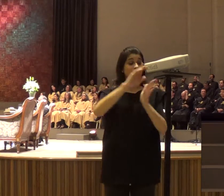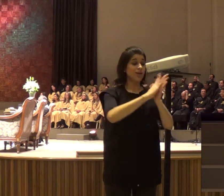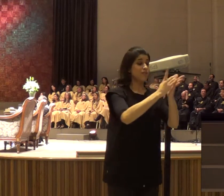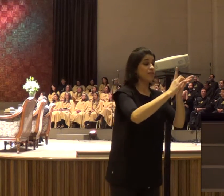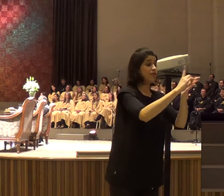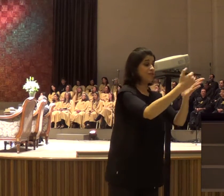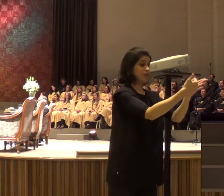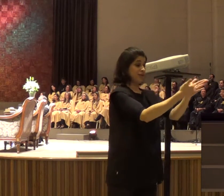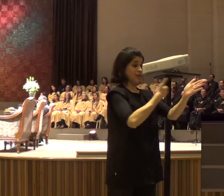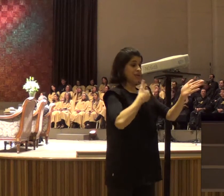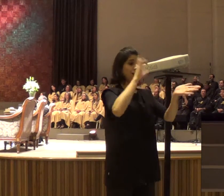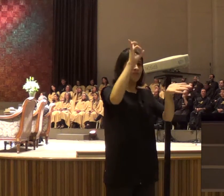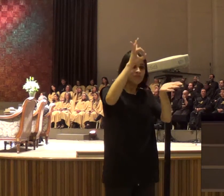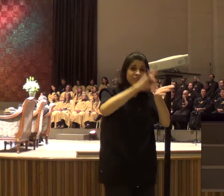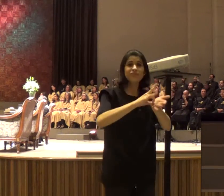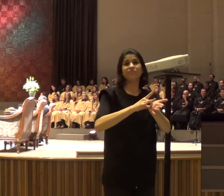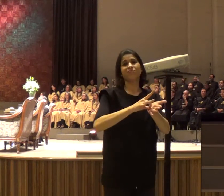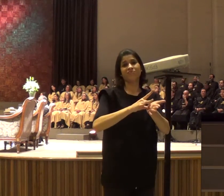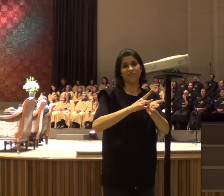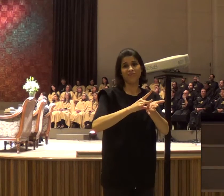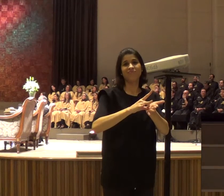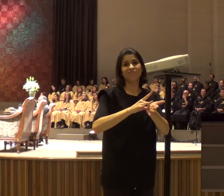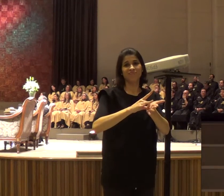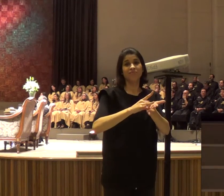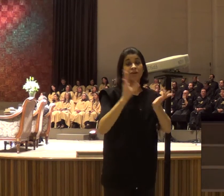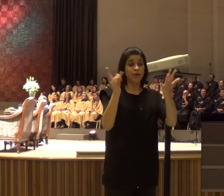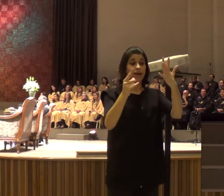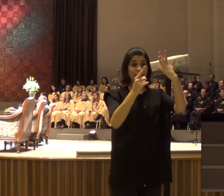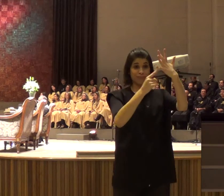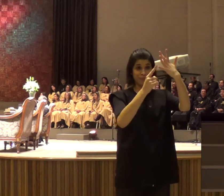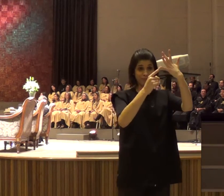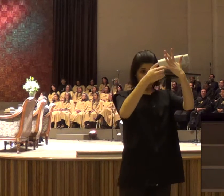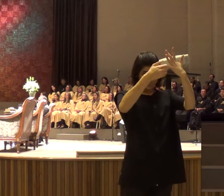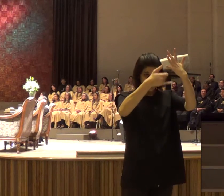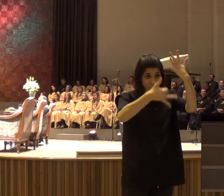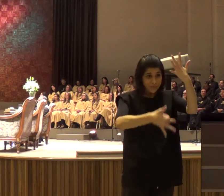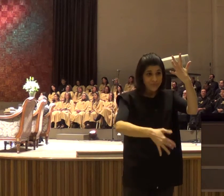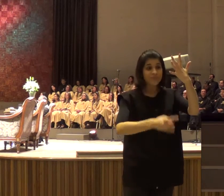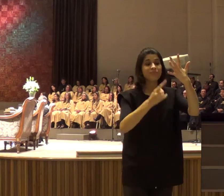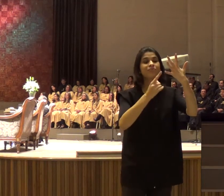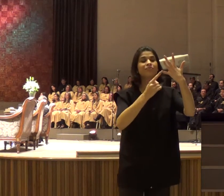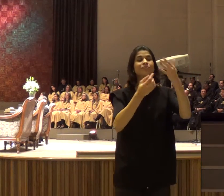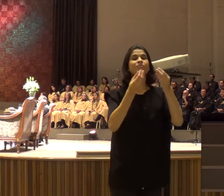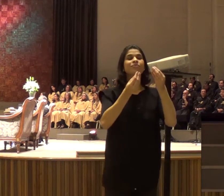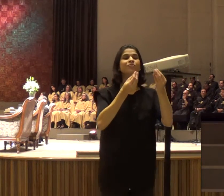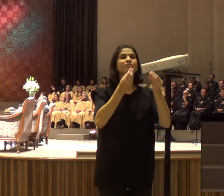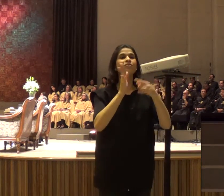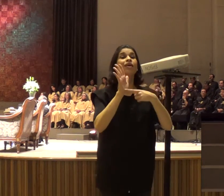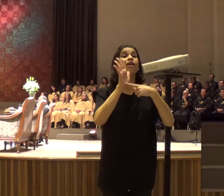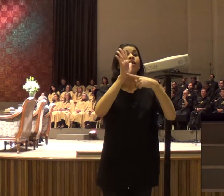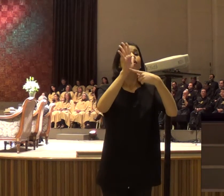quinta maneira, como Deus fala ao nosso coração, são as manifestações de Deus, ao nosso redor,